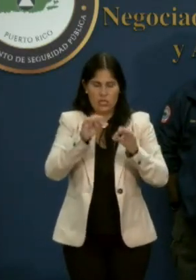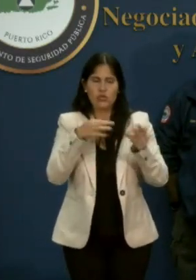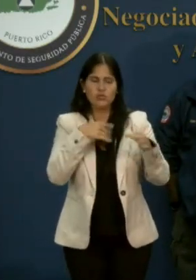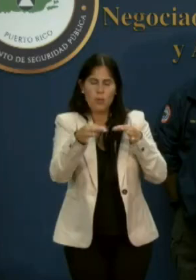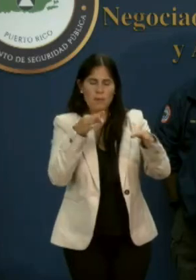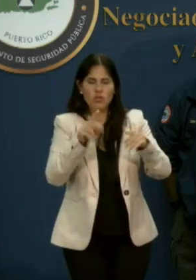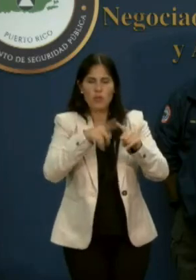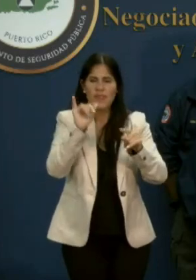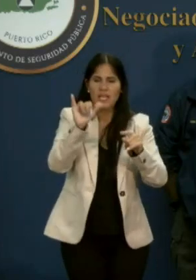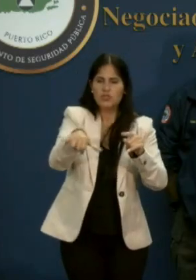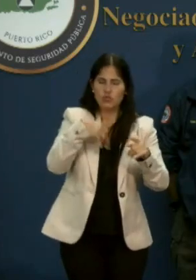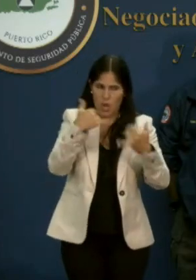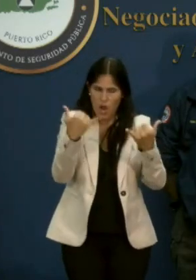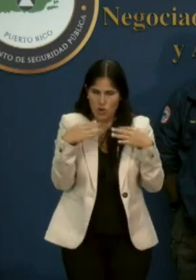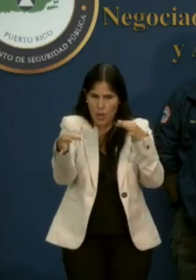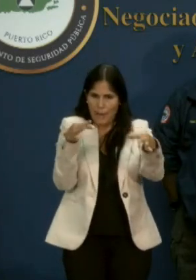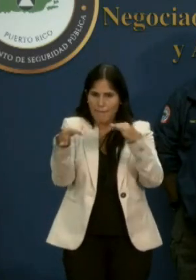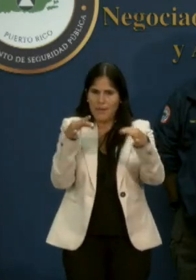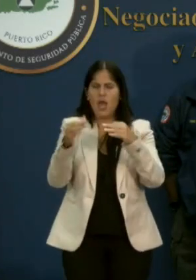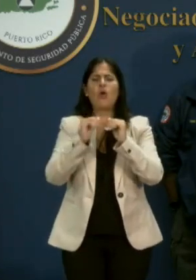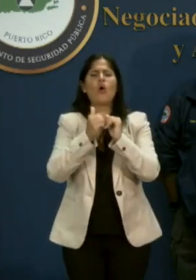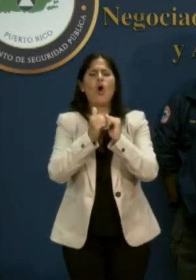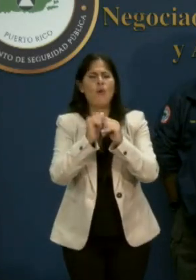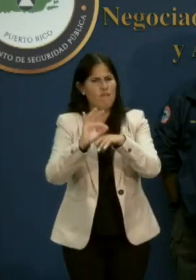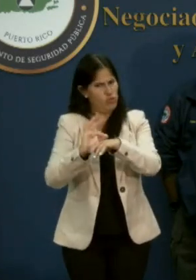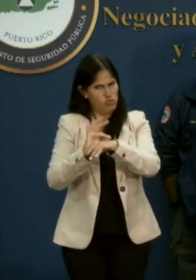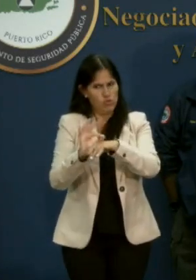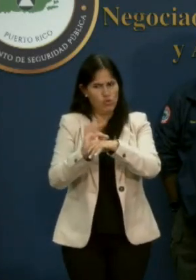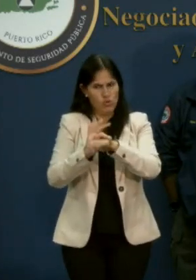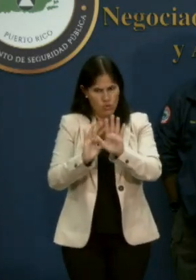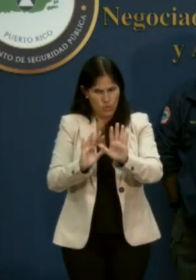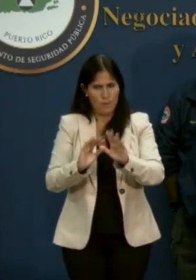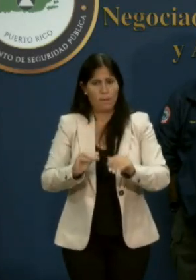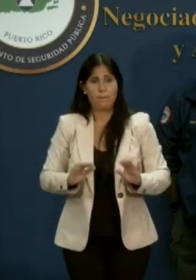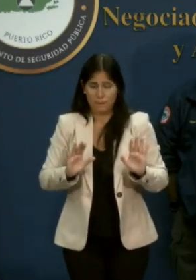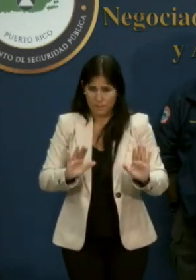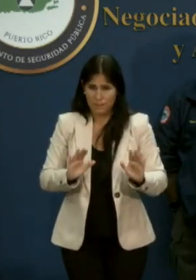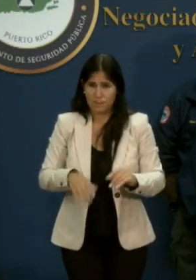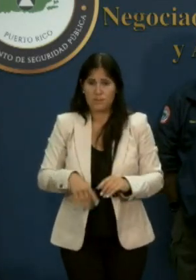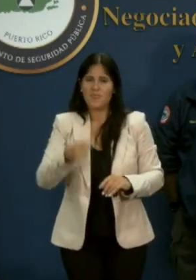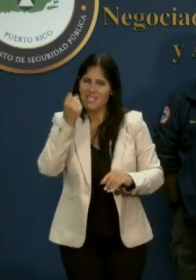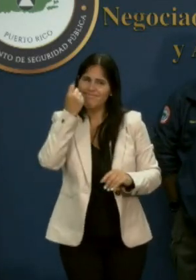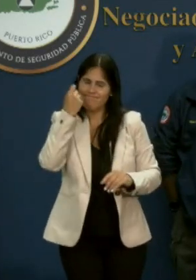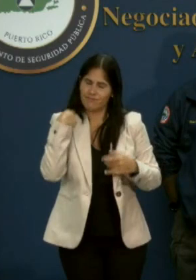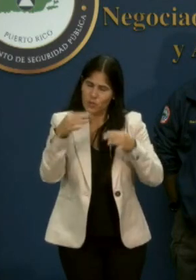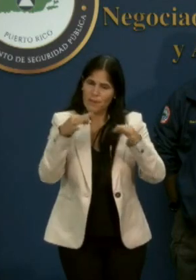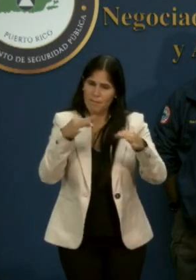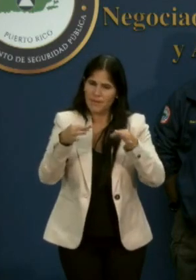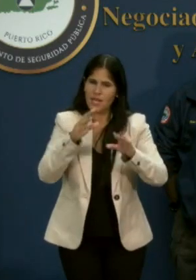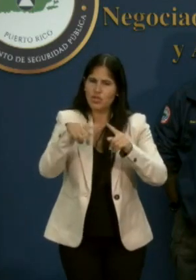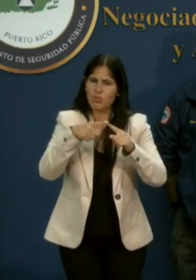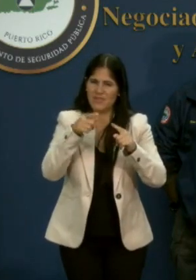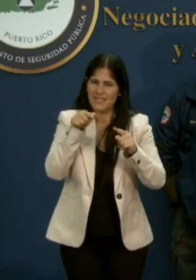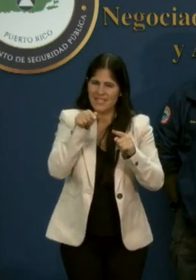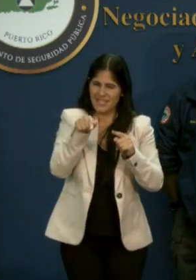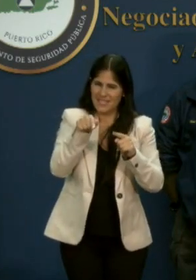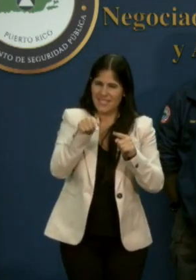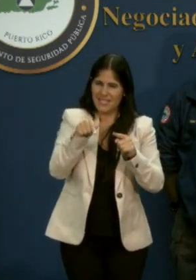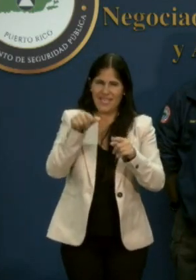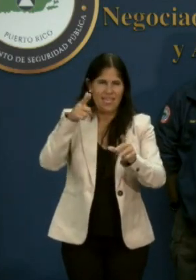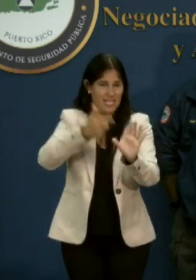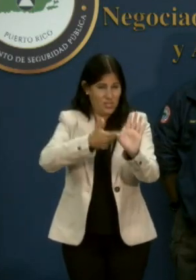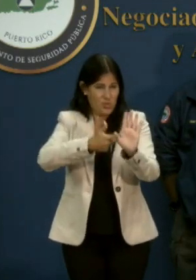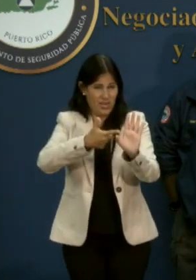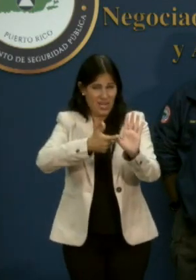explico un momento cómo es que funciona, porque supongo que te estás refiriendo al caso de una estación de gasolina en